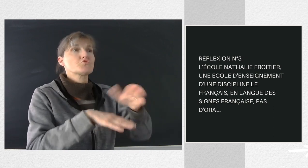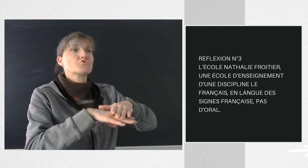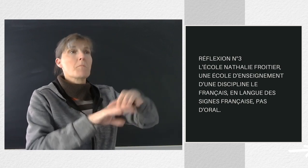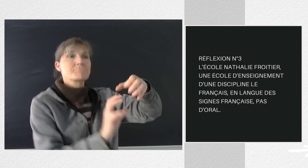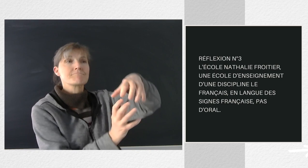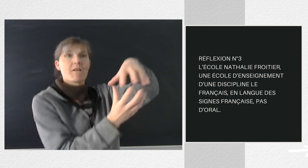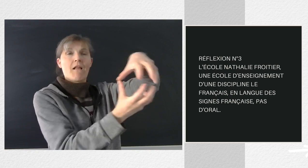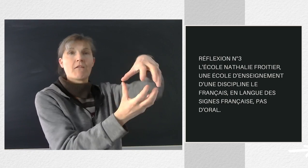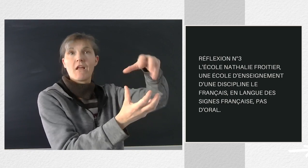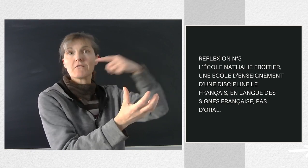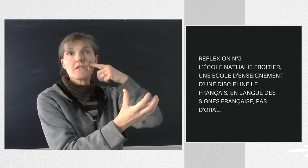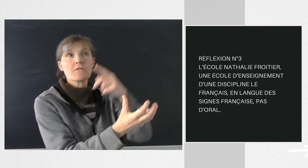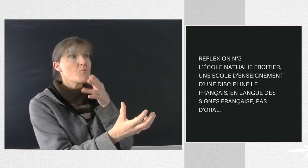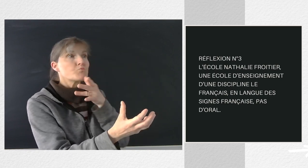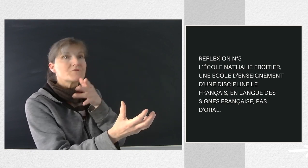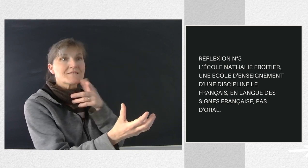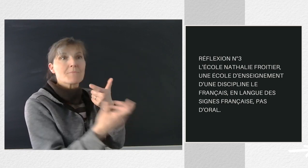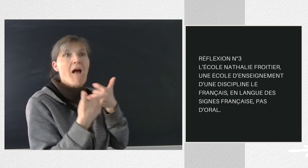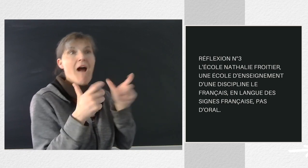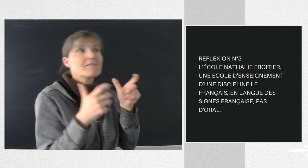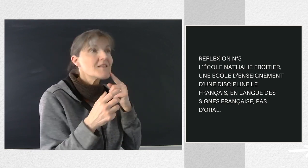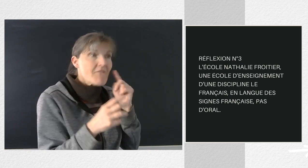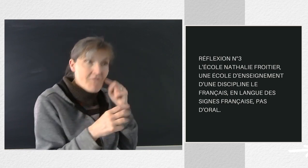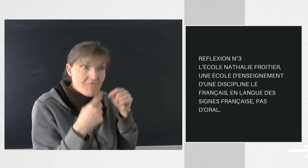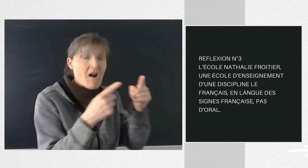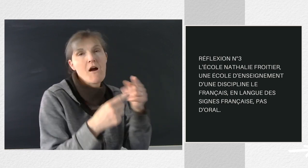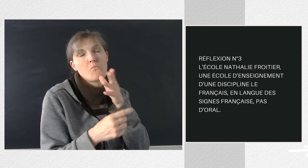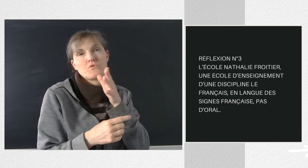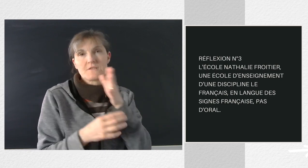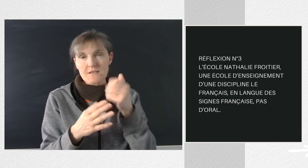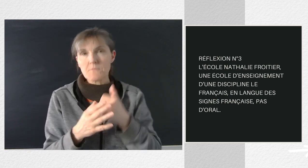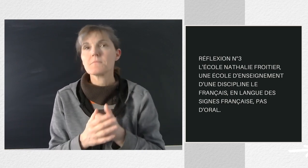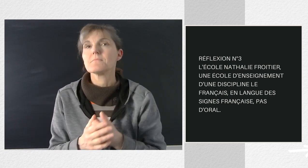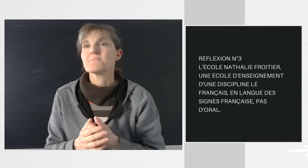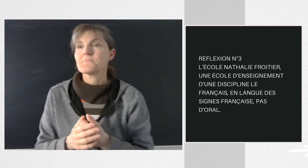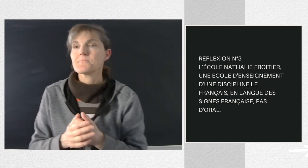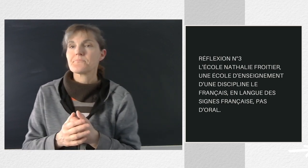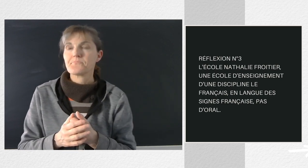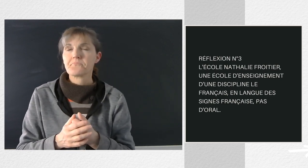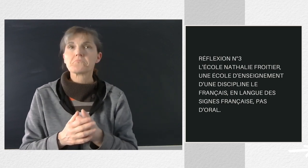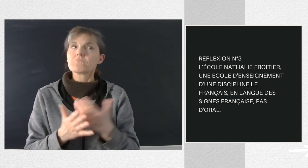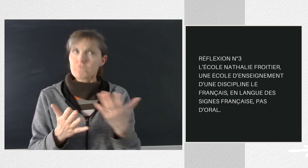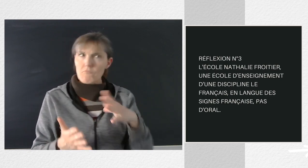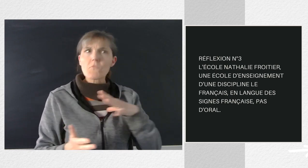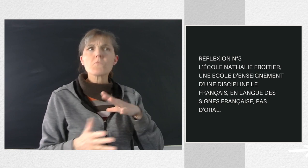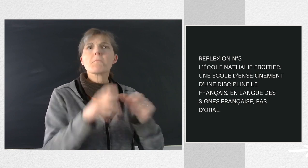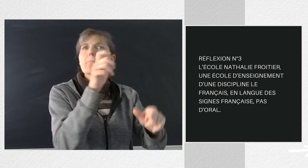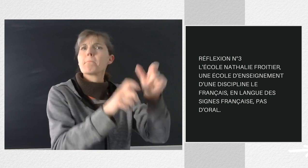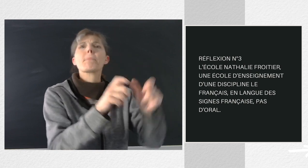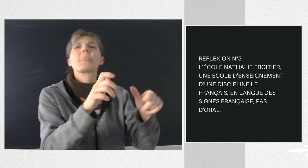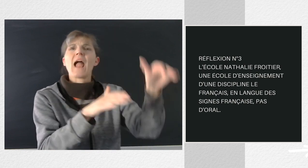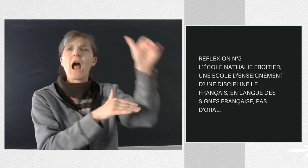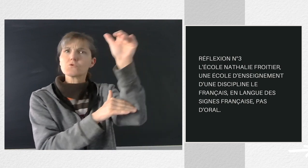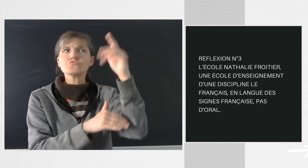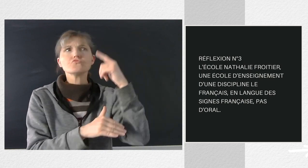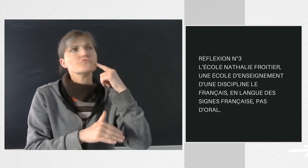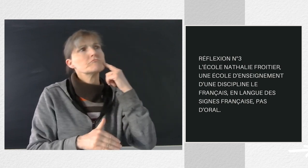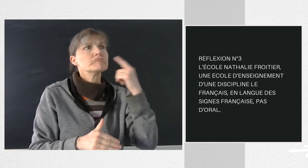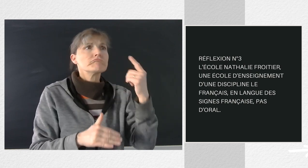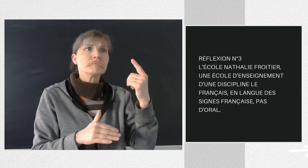J'ai contact avec des adultes sourds, qualifiés en langue des signes, très peu en français. Et au chômage, ils ont l'âge et puis voilà, la